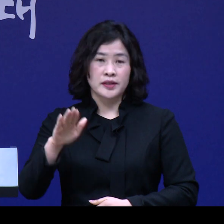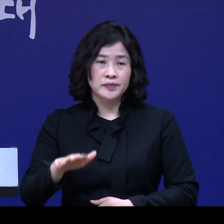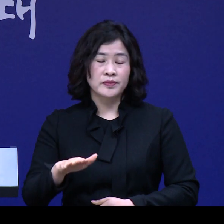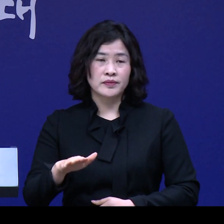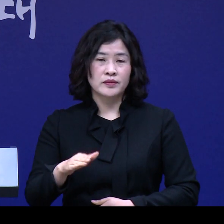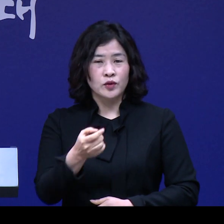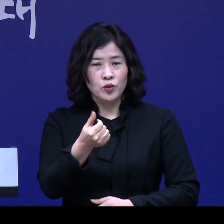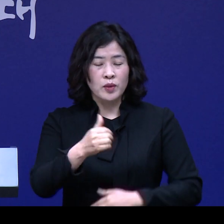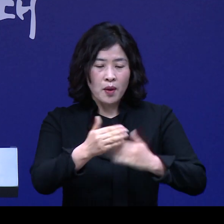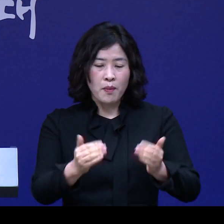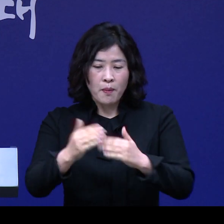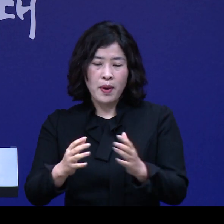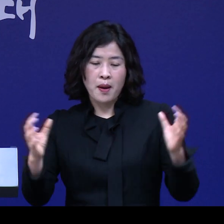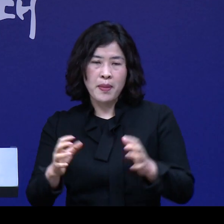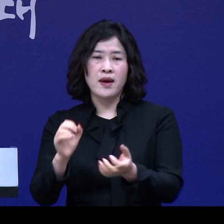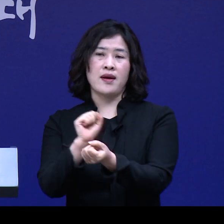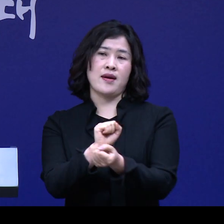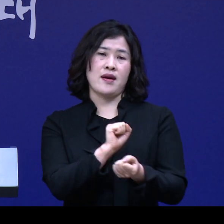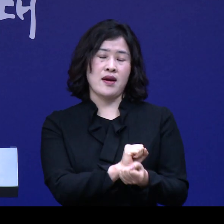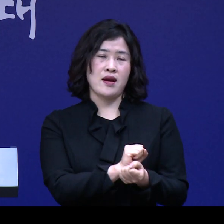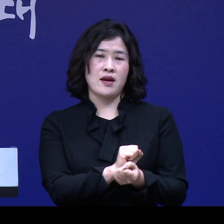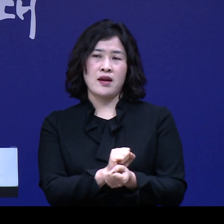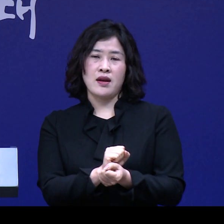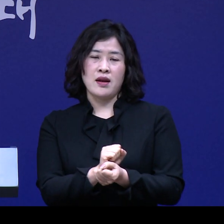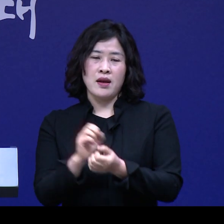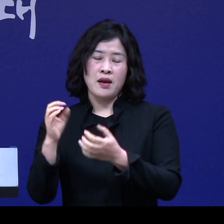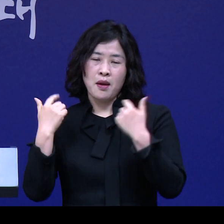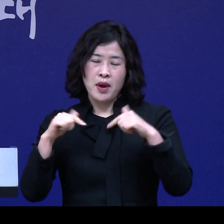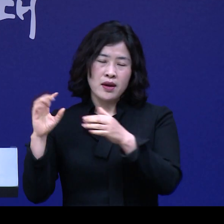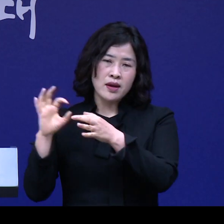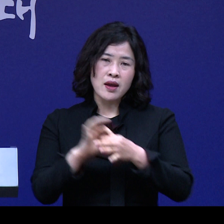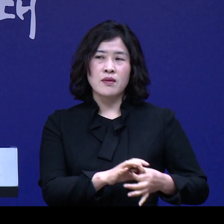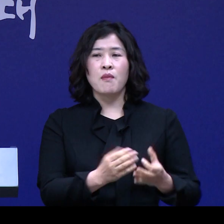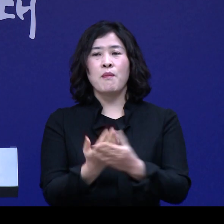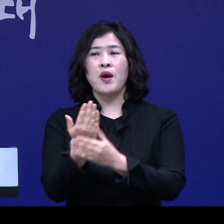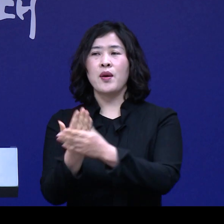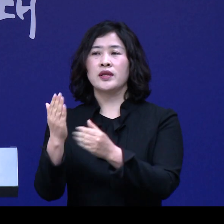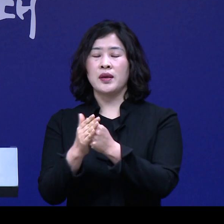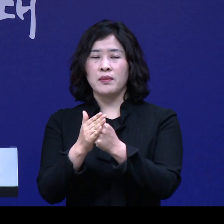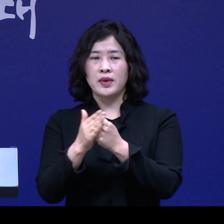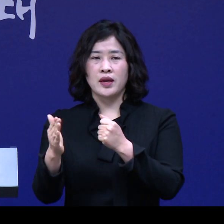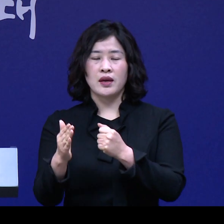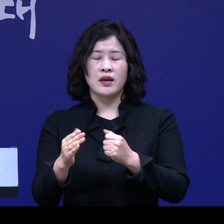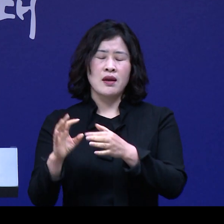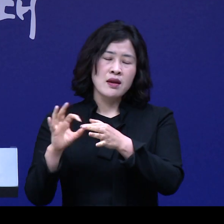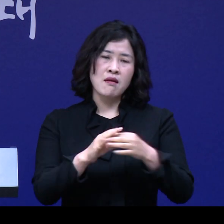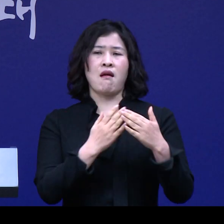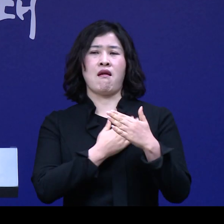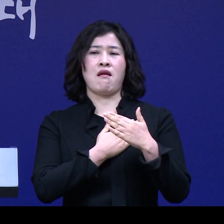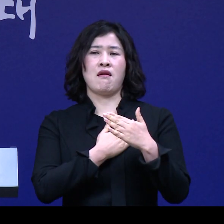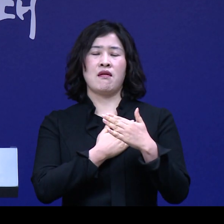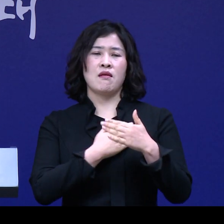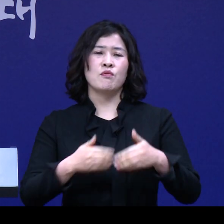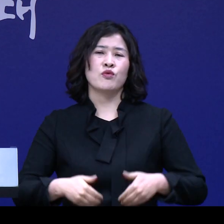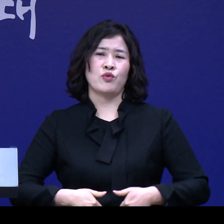소규모 집단 감염이 연이어 발생하고 있어서 절대 긴장의 끈을 놓을